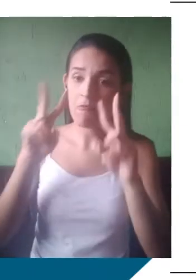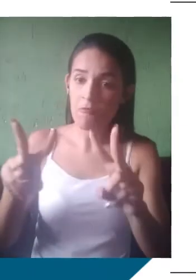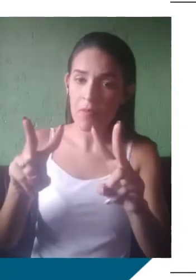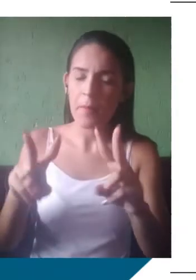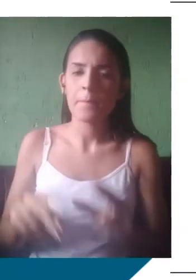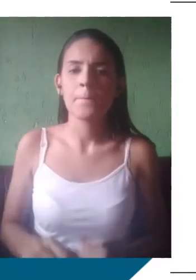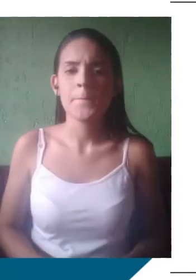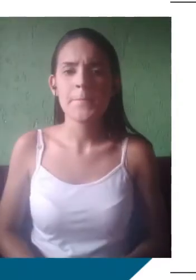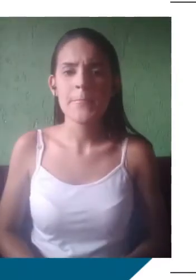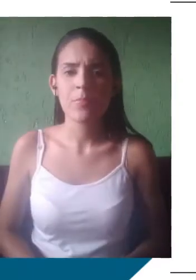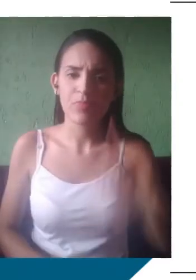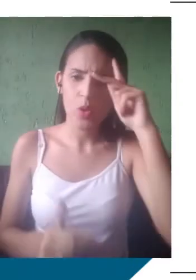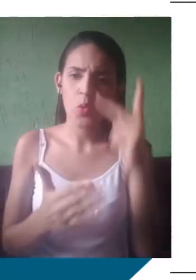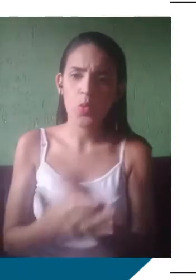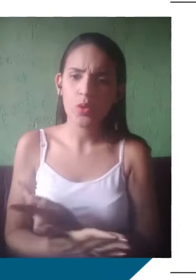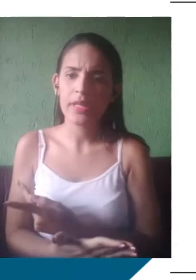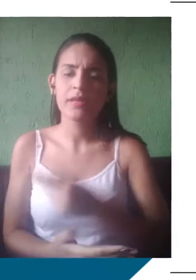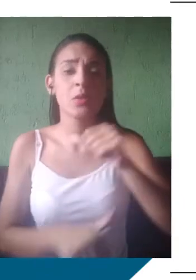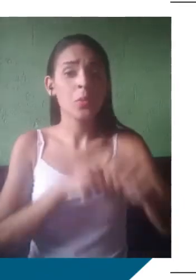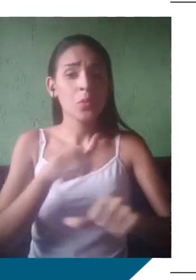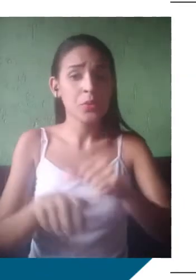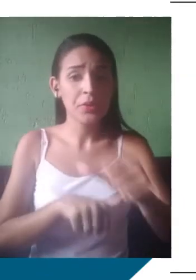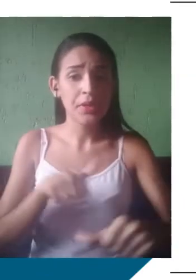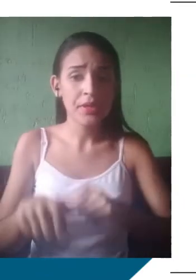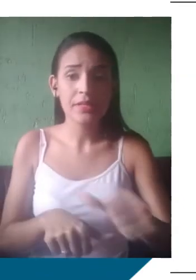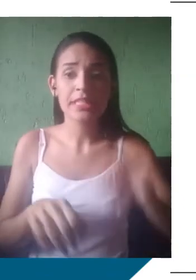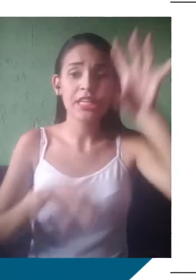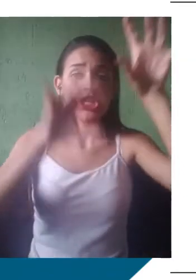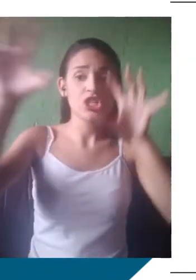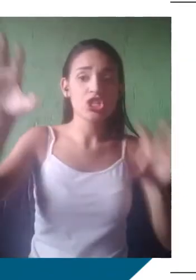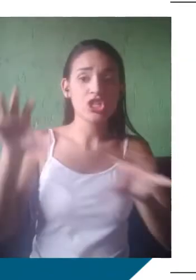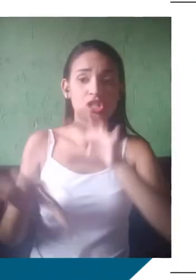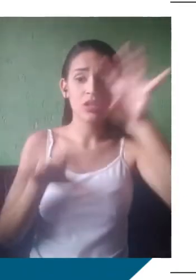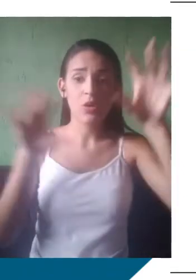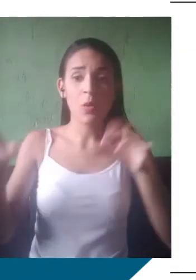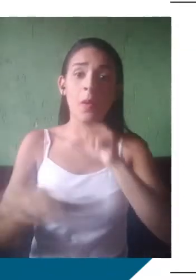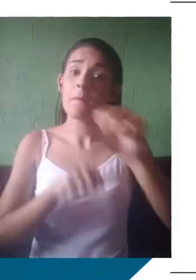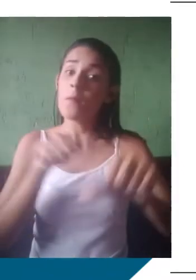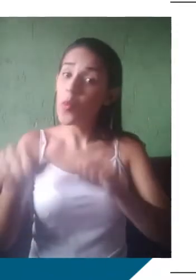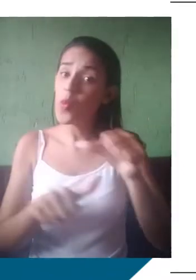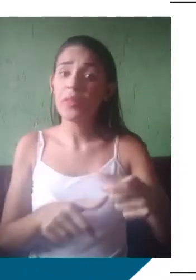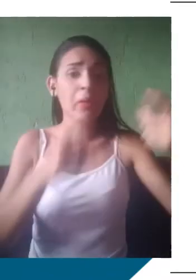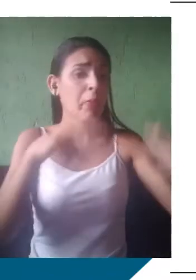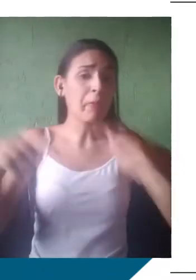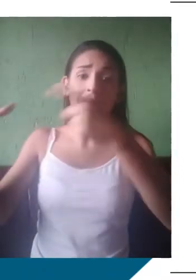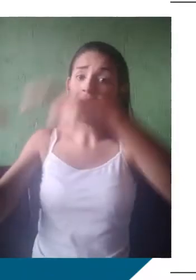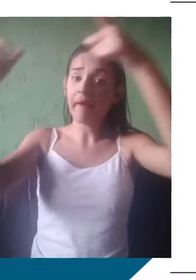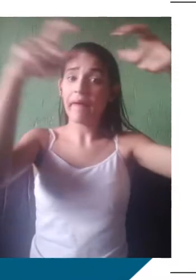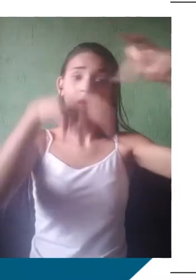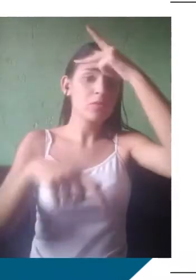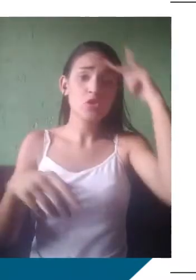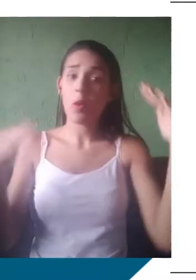aspectos. Olha lá. O primeiro deles, variação regional ou diatópica. Varia conforme região